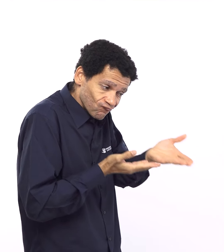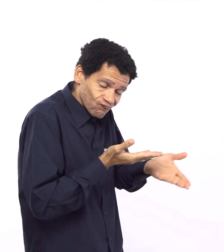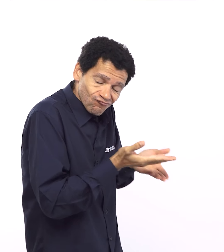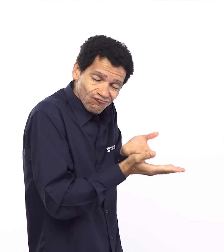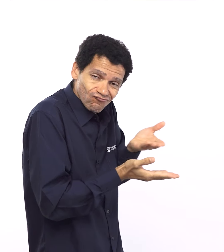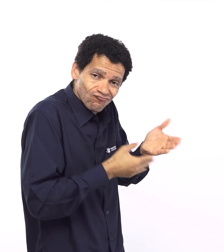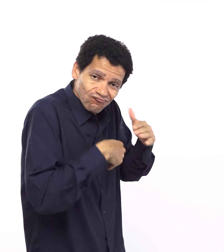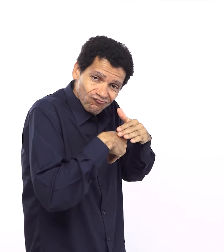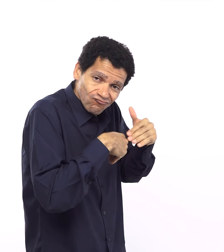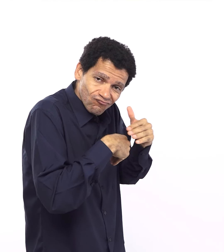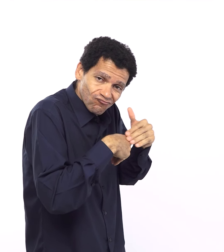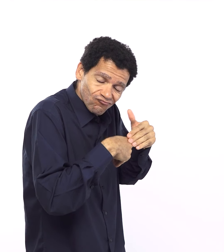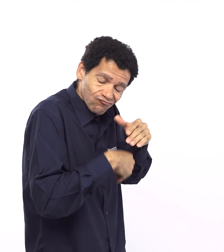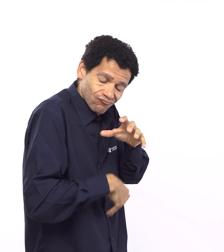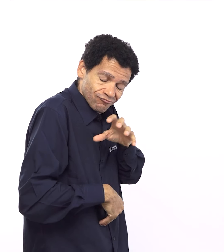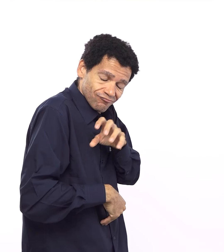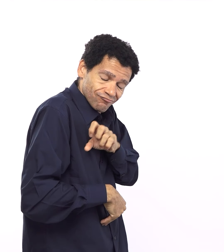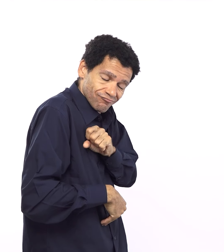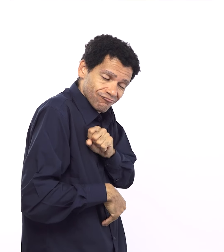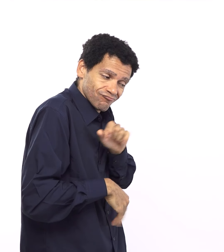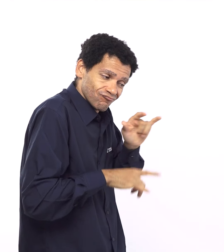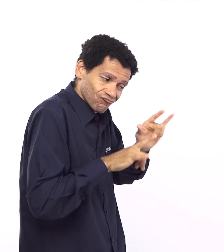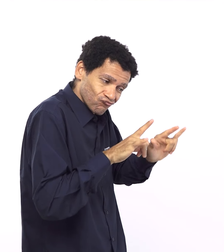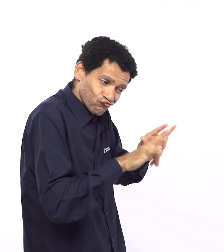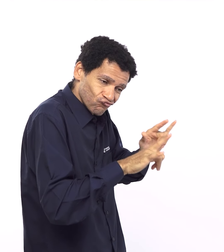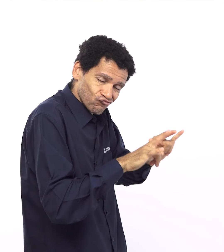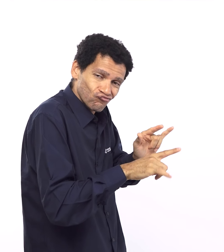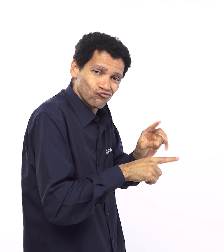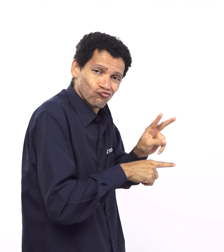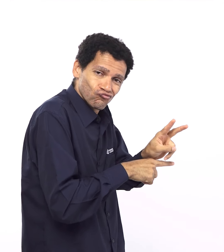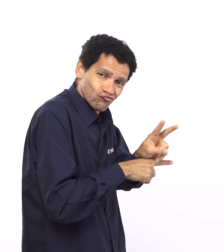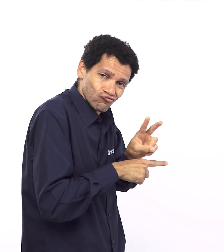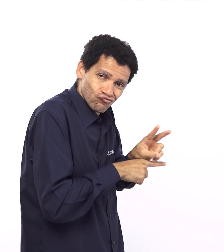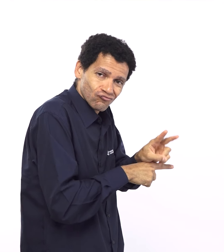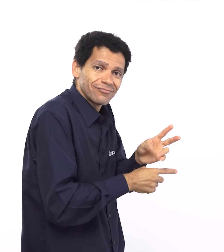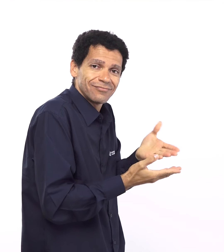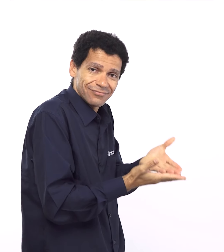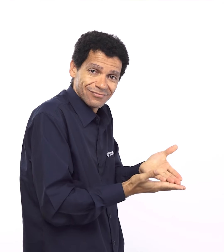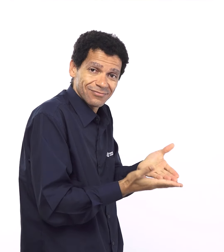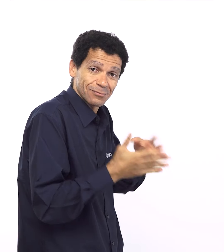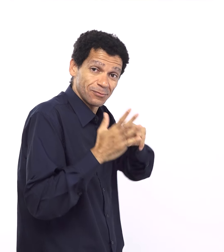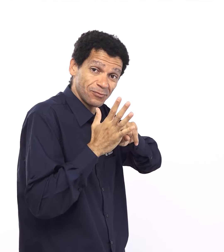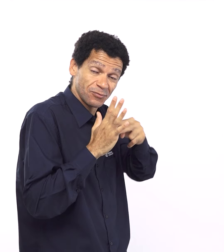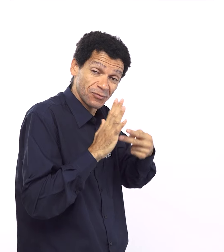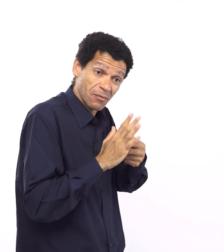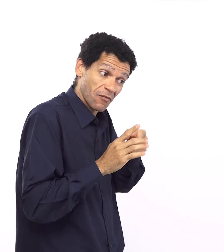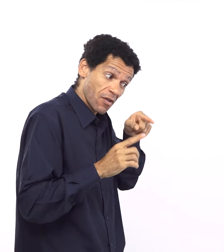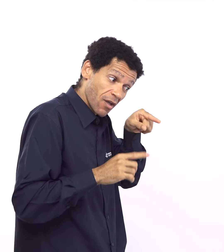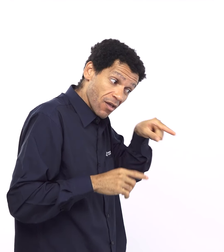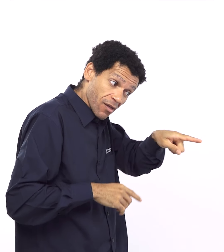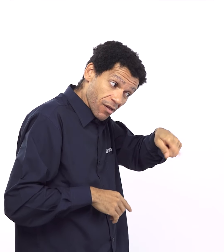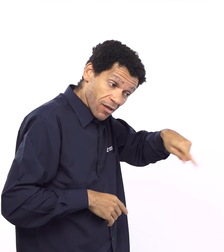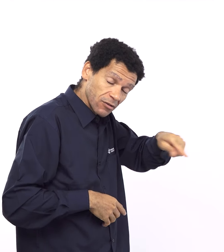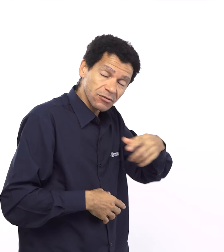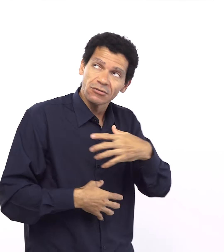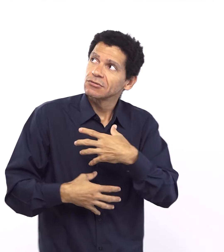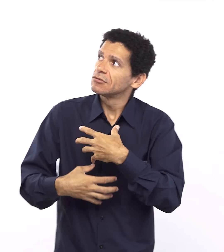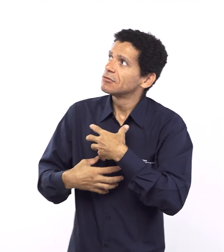transforma outras pessoas a manifestação é revelação do amor e é Paulo quem vai dizer isso lá em 2 Coríntios 5,14 ele vai dizer assim pois é o amor de